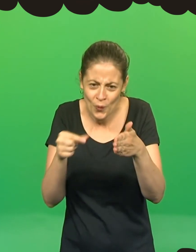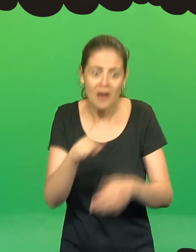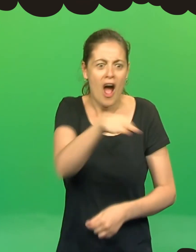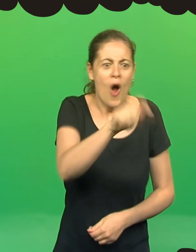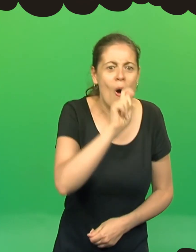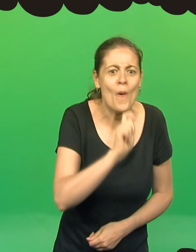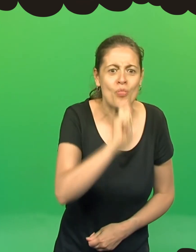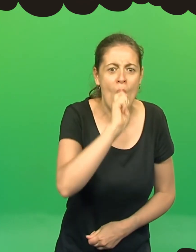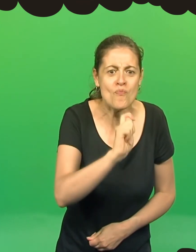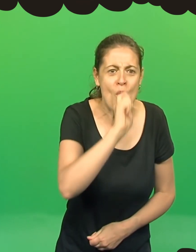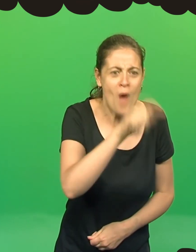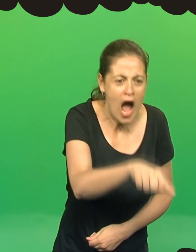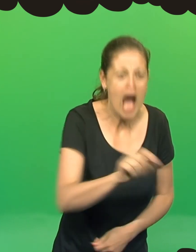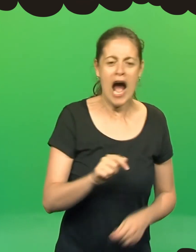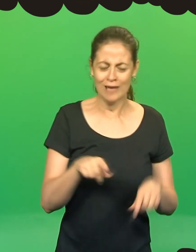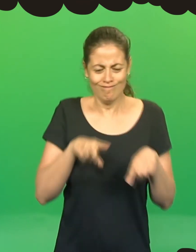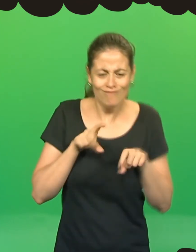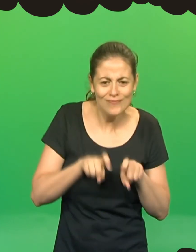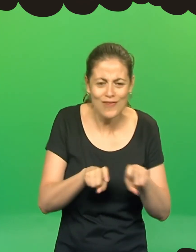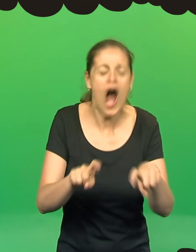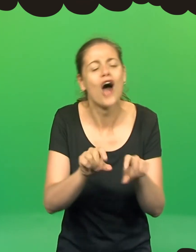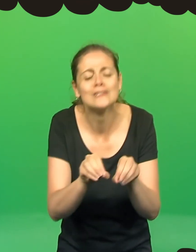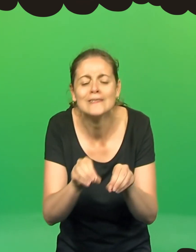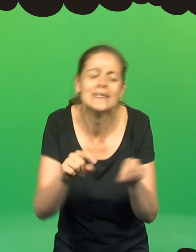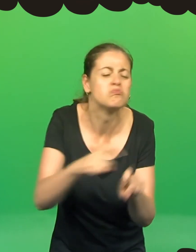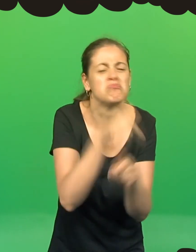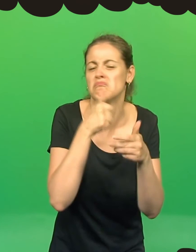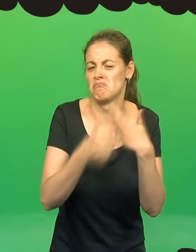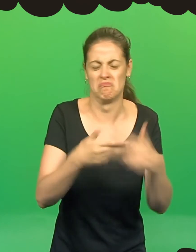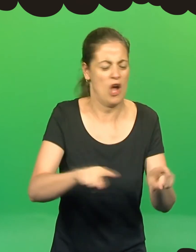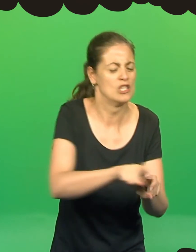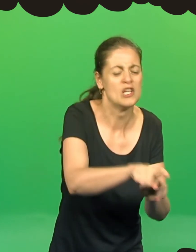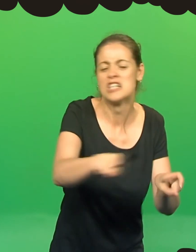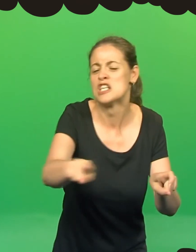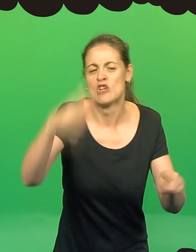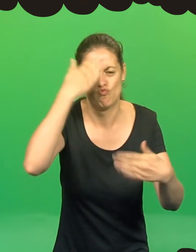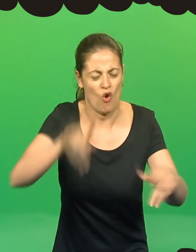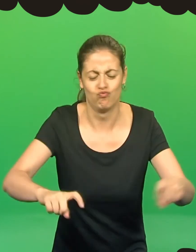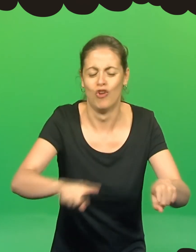e um chupa-chupa. Desta vez, já não se importavam com tanta diferença.